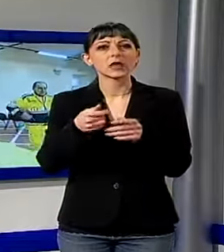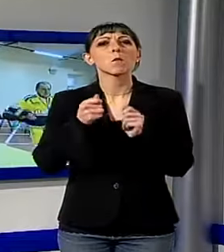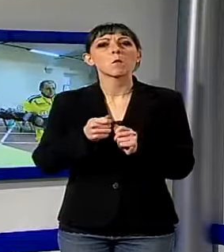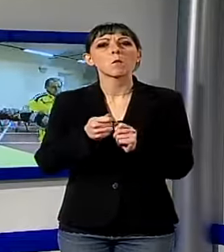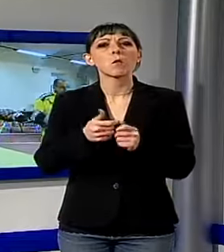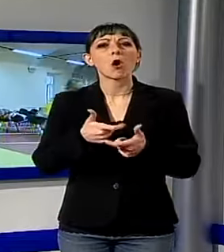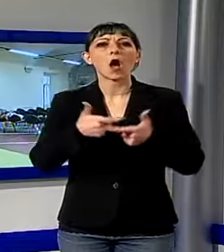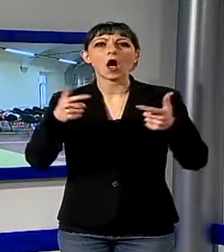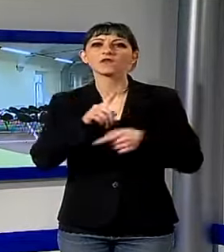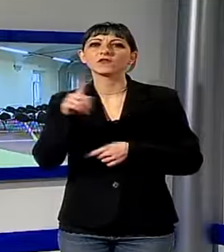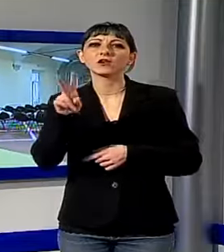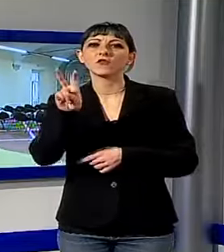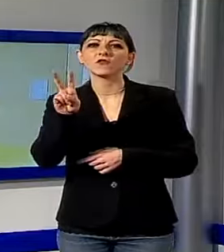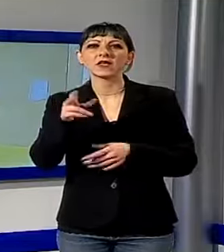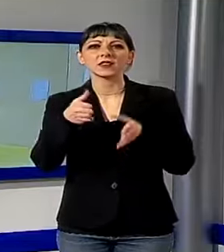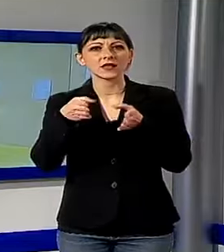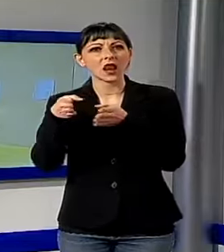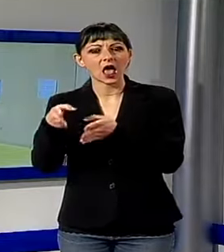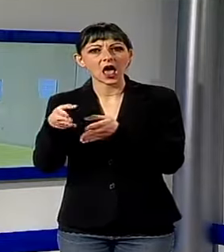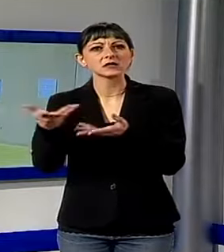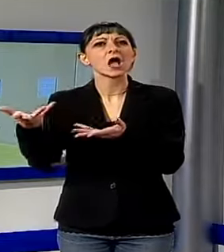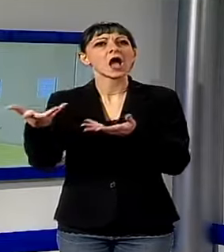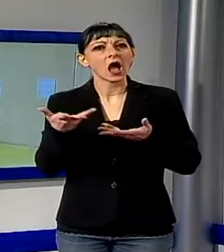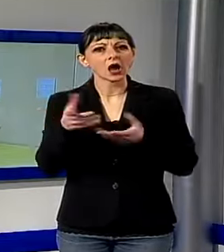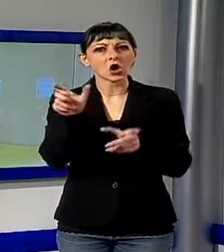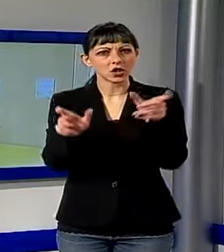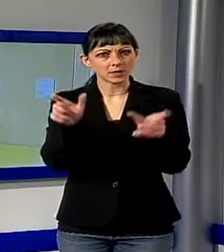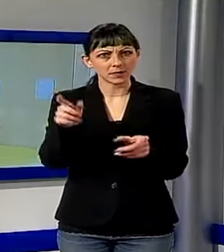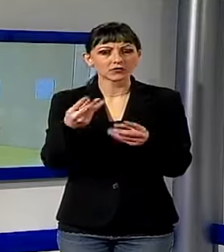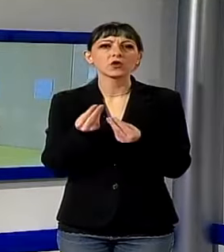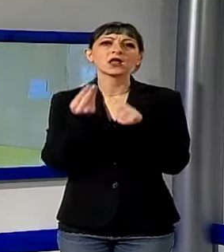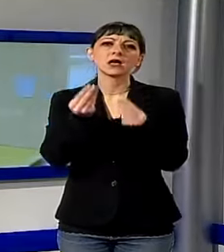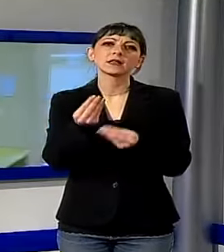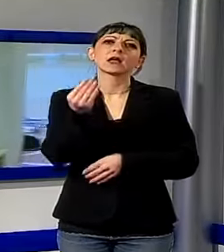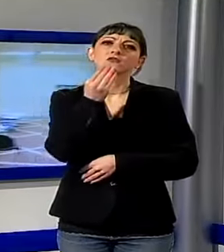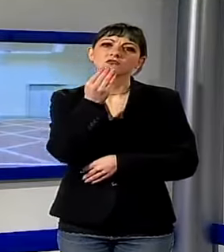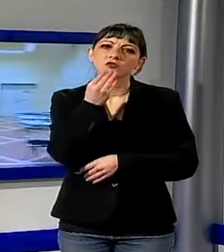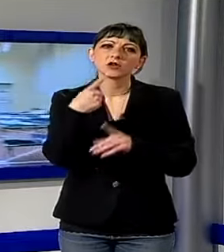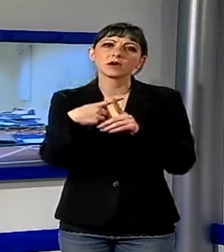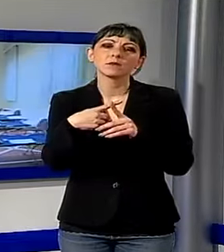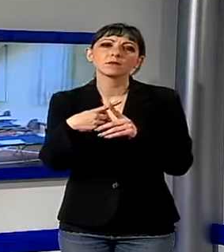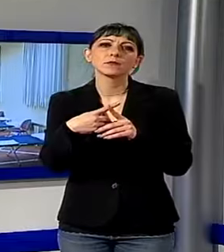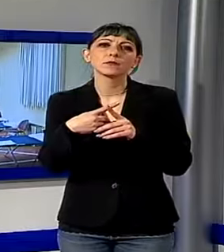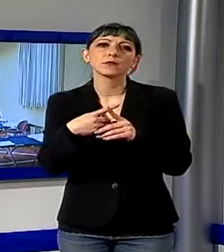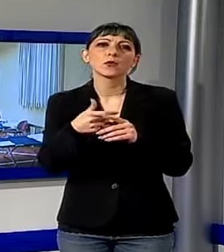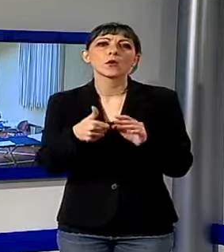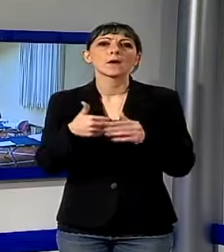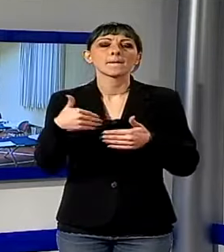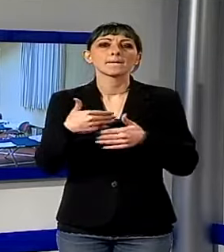accogliere gli ospiti a cui sarà anche servita una cena calda e la colazione. All'interno del dormitorio resteranno sempre due volontari